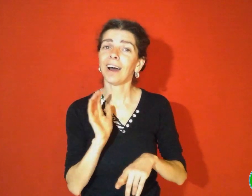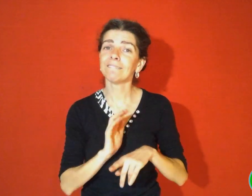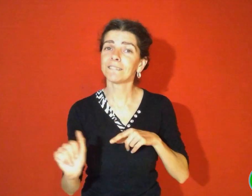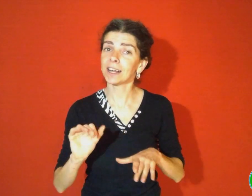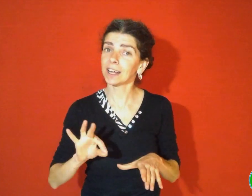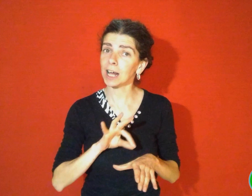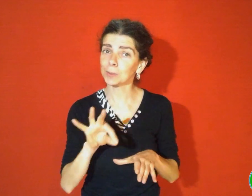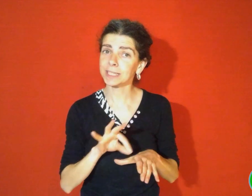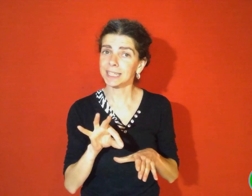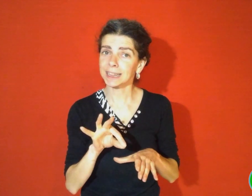commença à cuisiner.